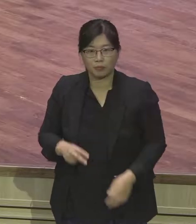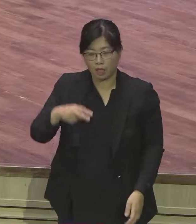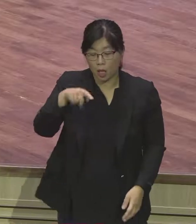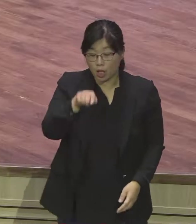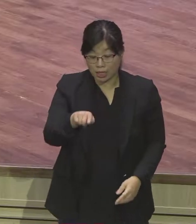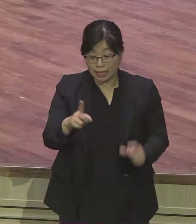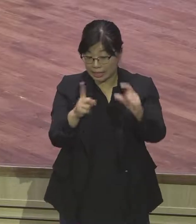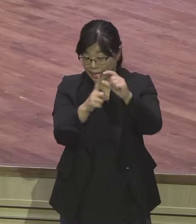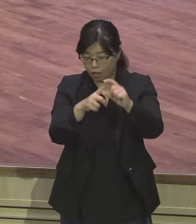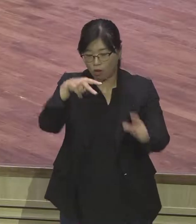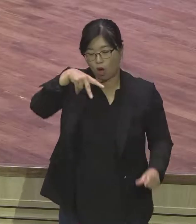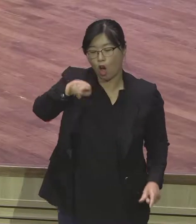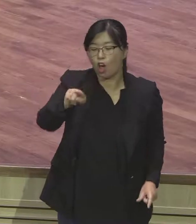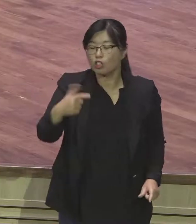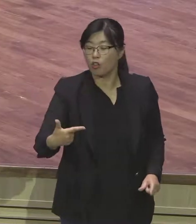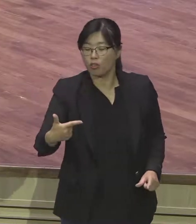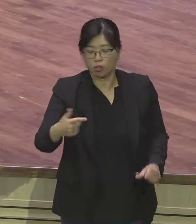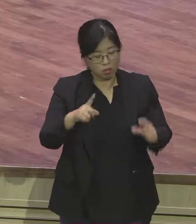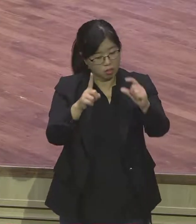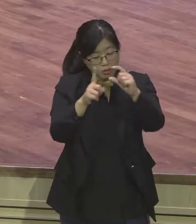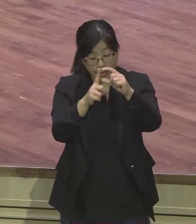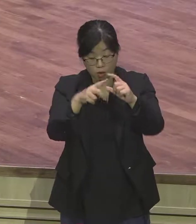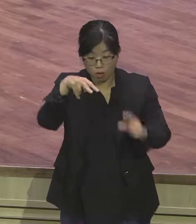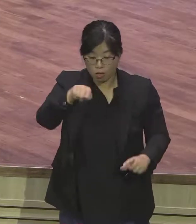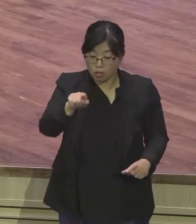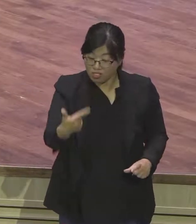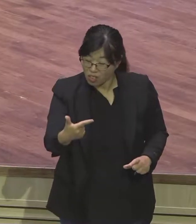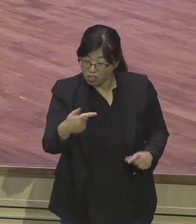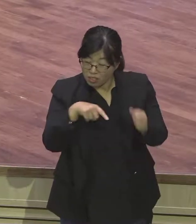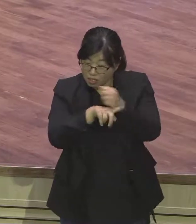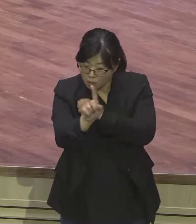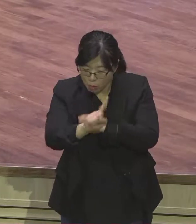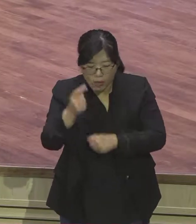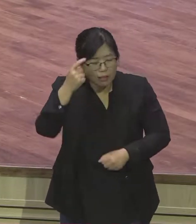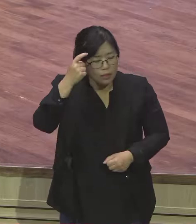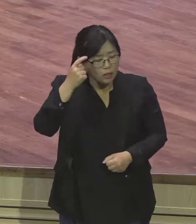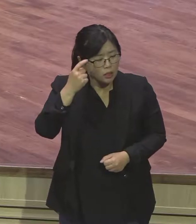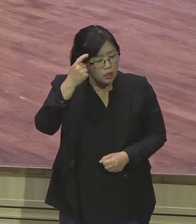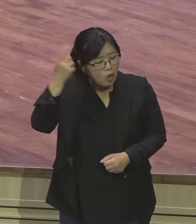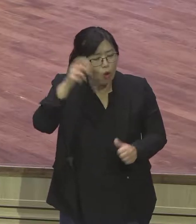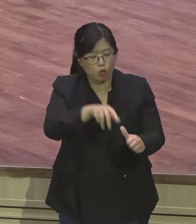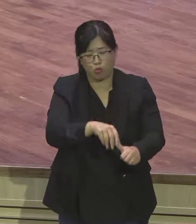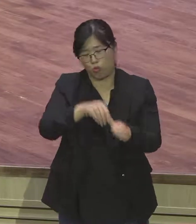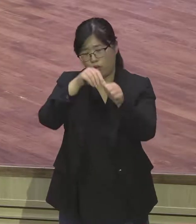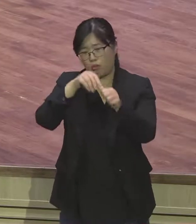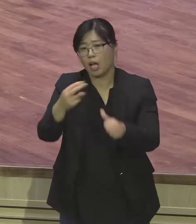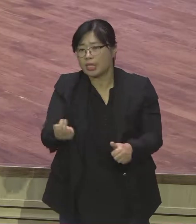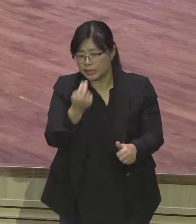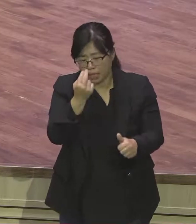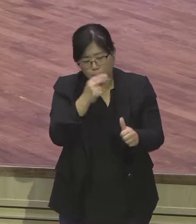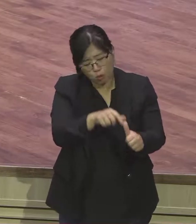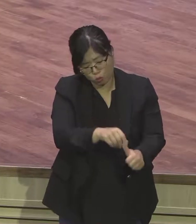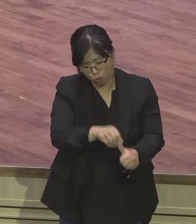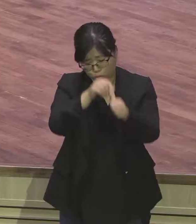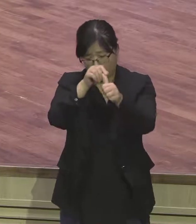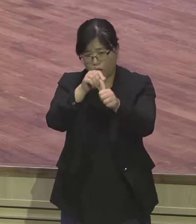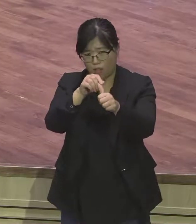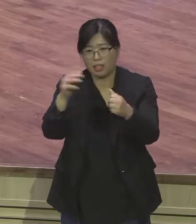생명구원 형들도 더 이상 서러운 인생이 아니라 생명구원에 본론 인생을 좀 살아면